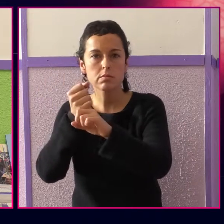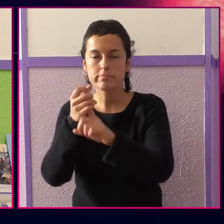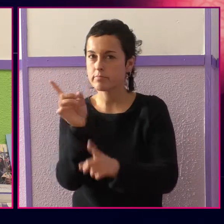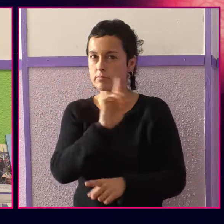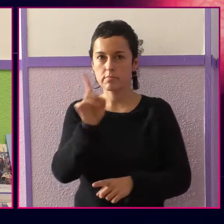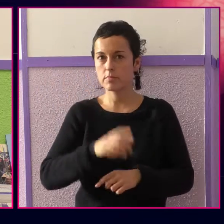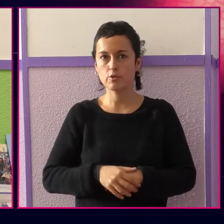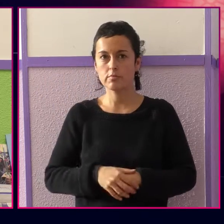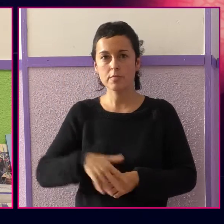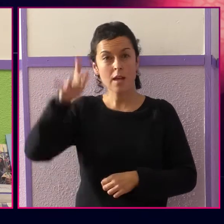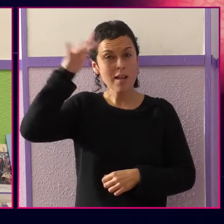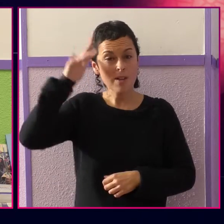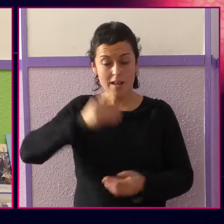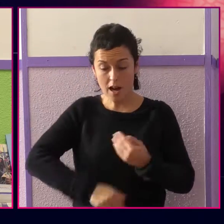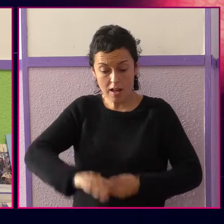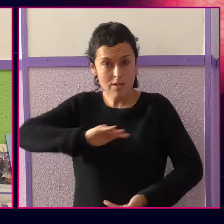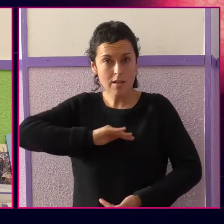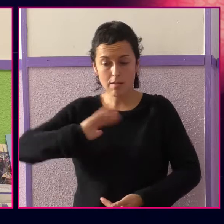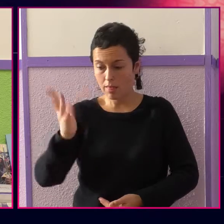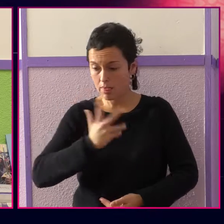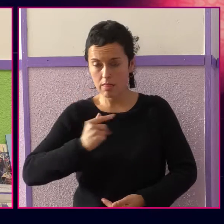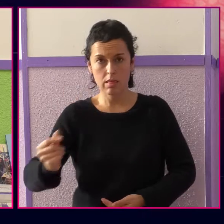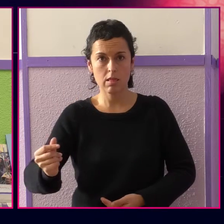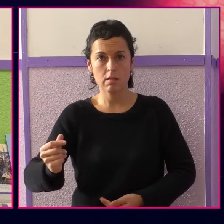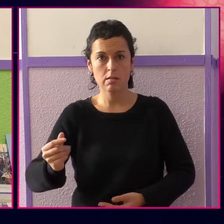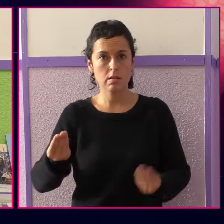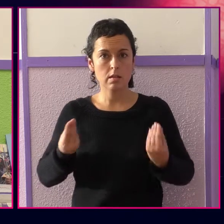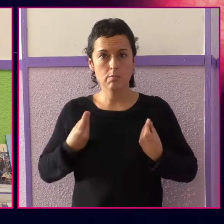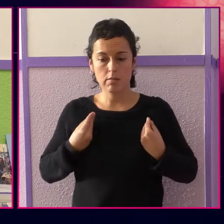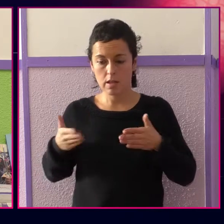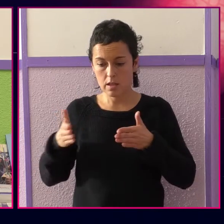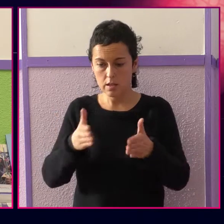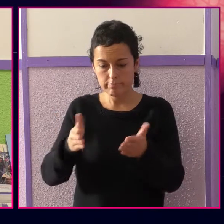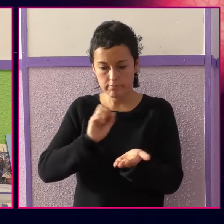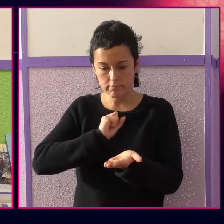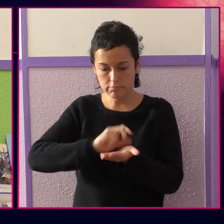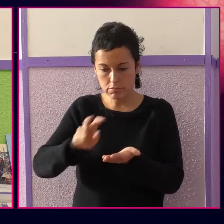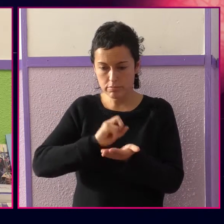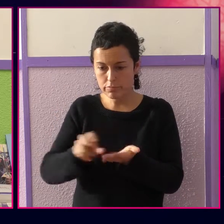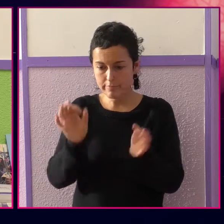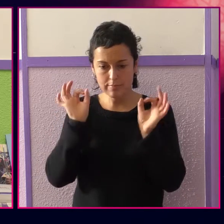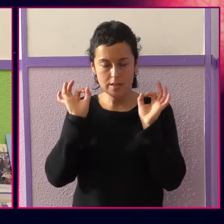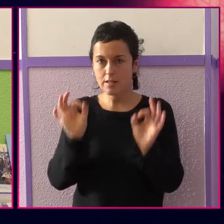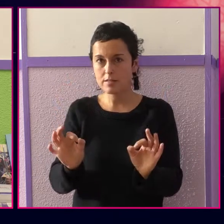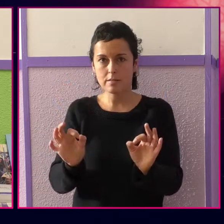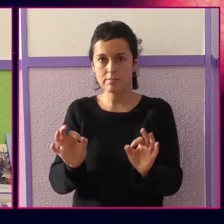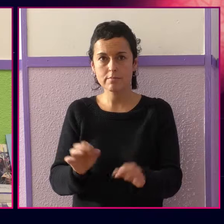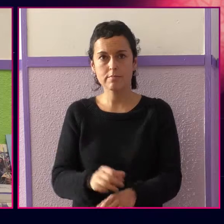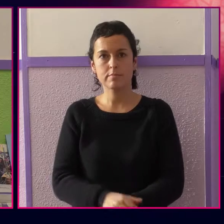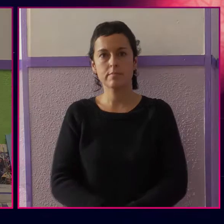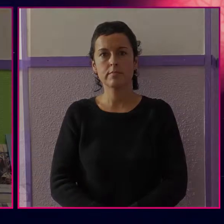visto robada hasta su capacidad de soñar. sencillamente es un caminar por la vida misma.